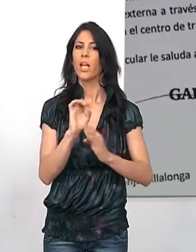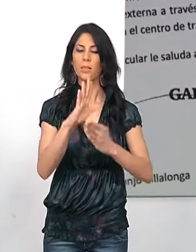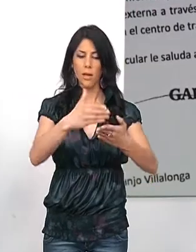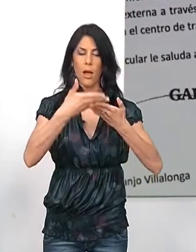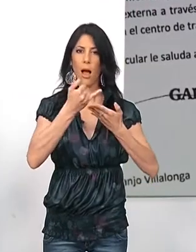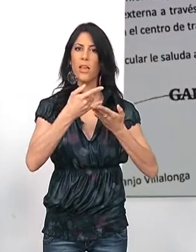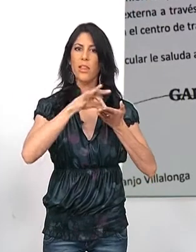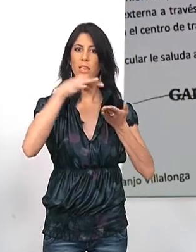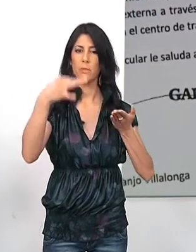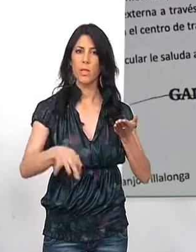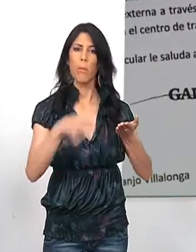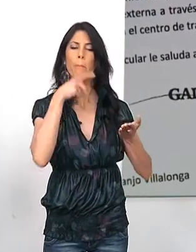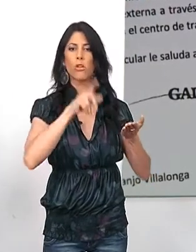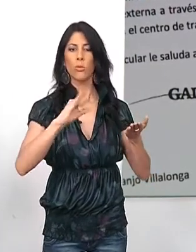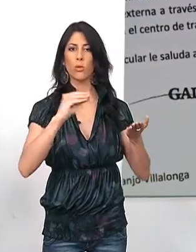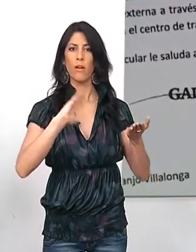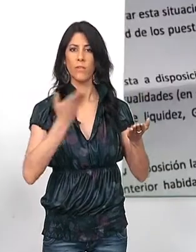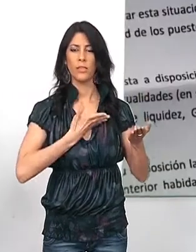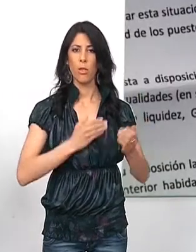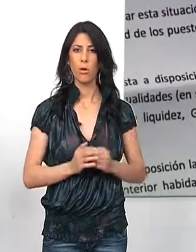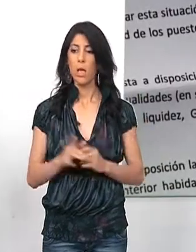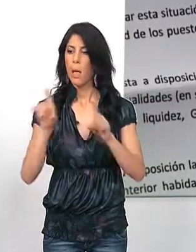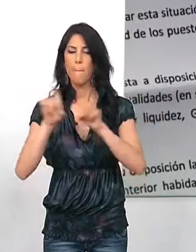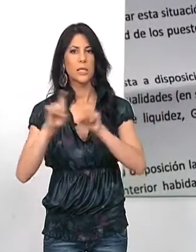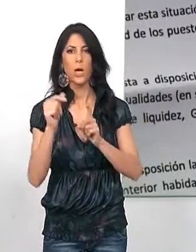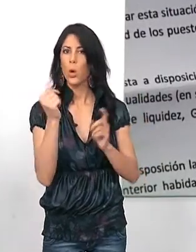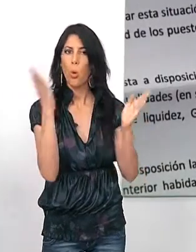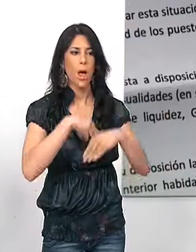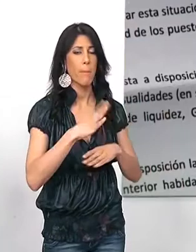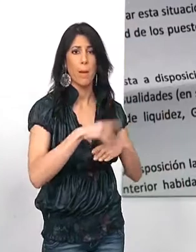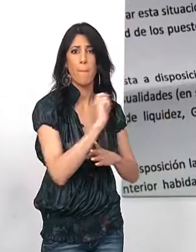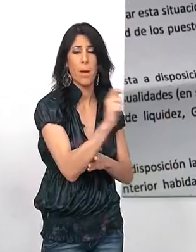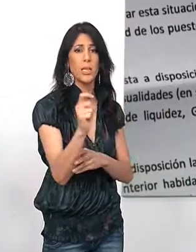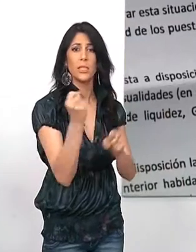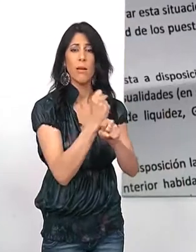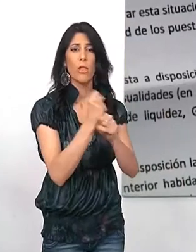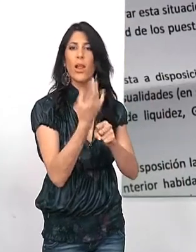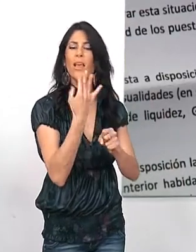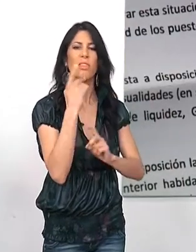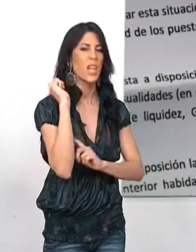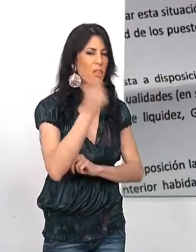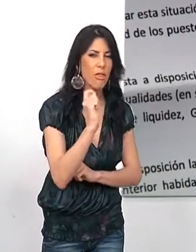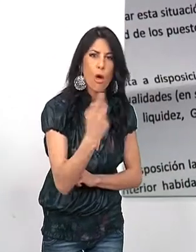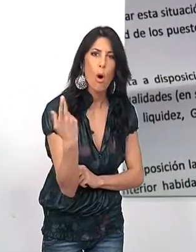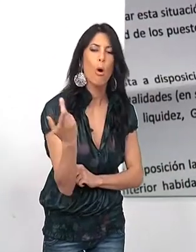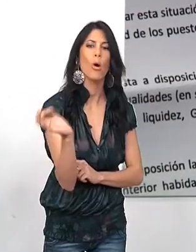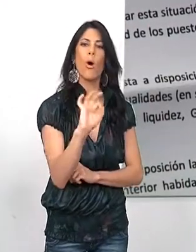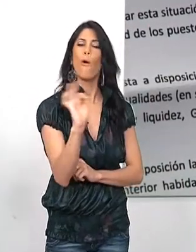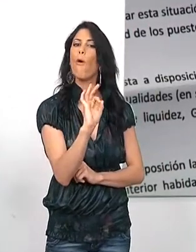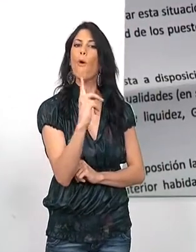de despido enviadas a los afectados. Que la empresa no tiene dinero para pagarle a los trabajadores las indemnizaciones ni los complementos